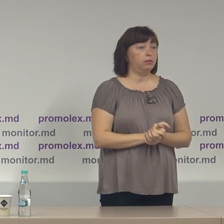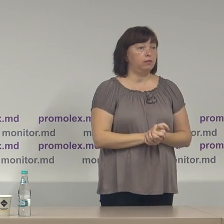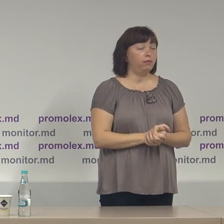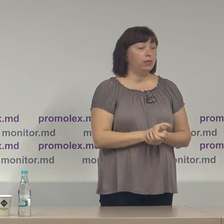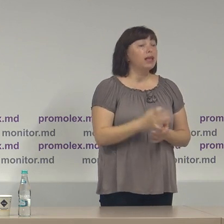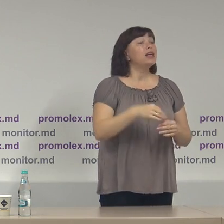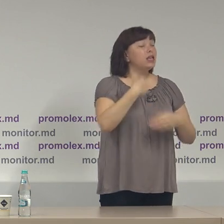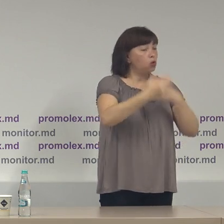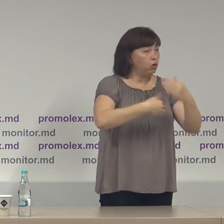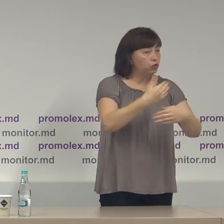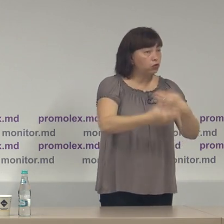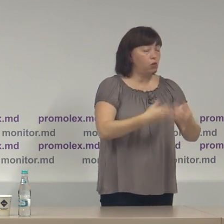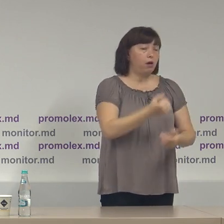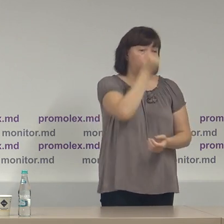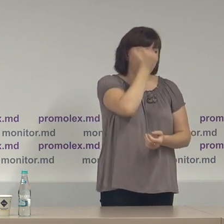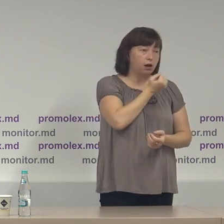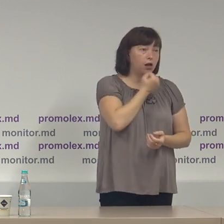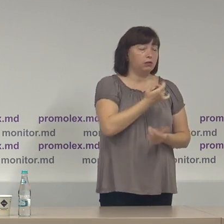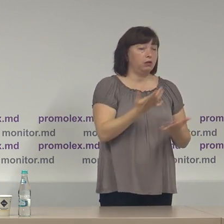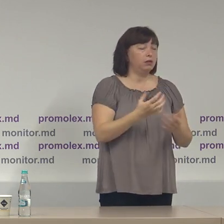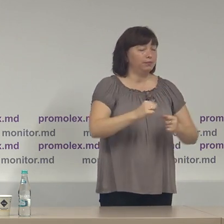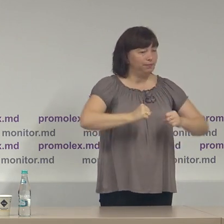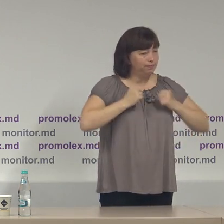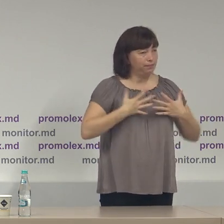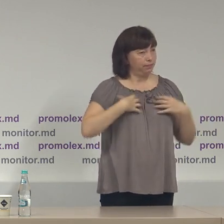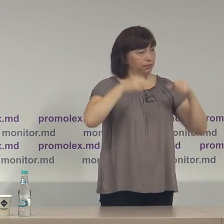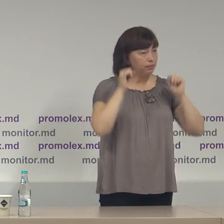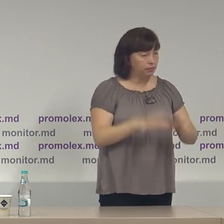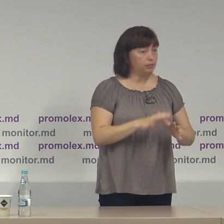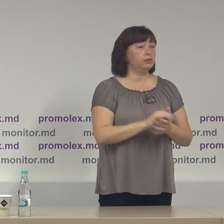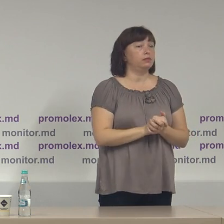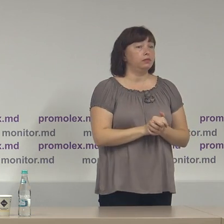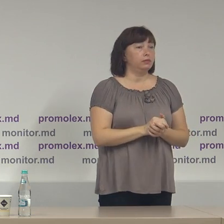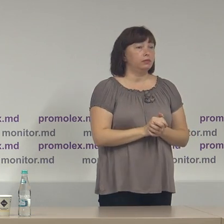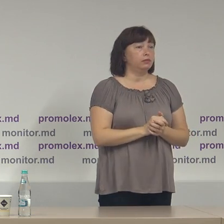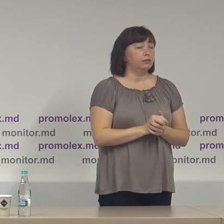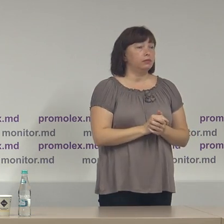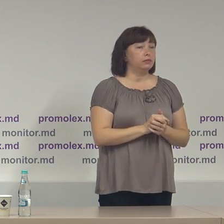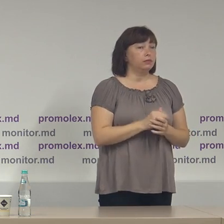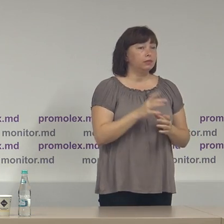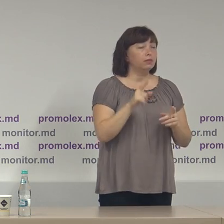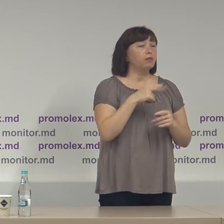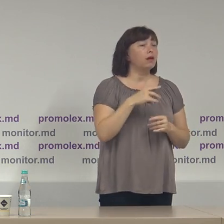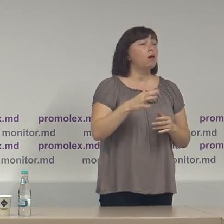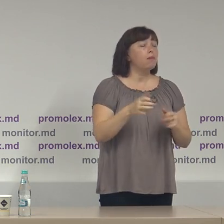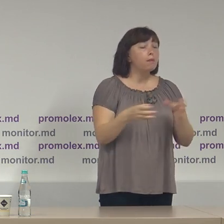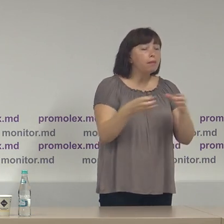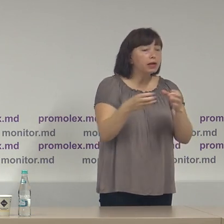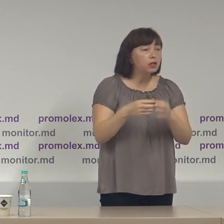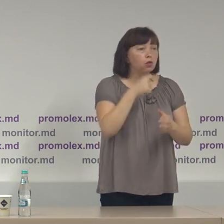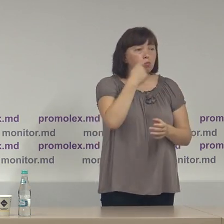În continuare, grație unui efort conjugat al partidilor politice,